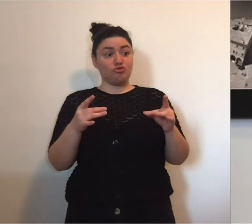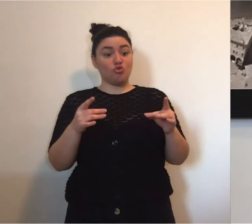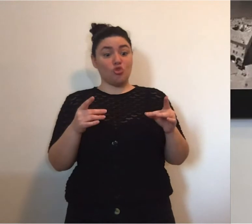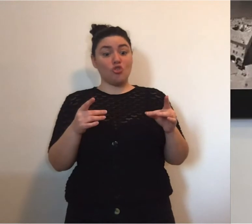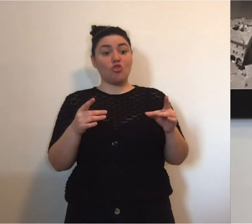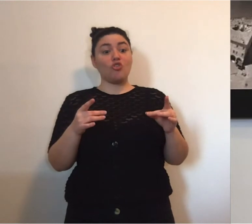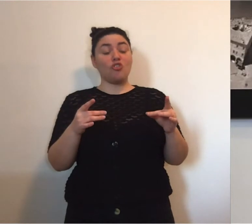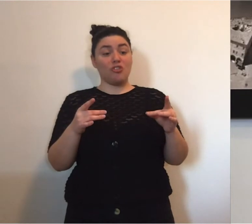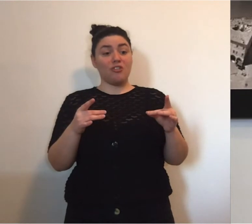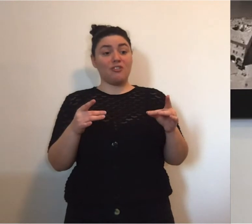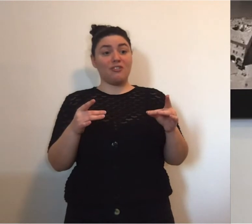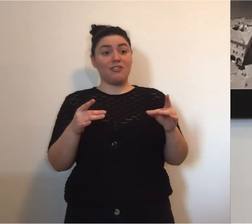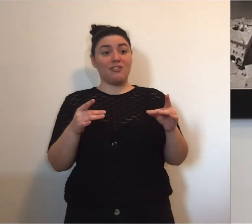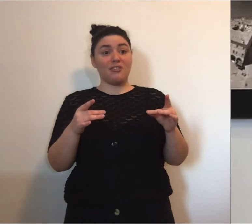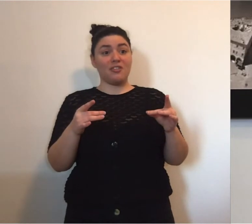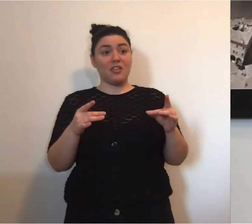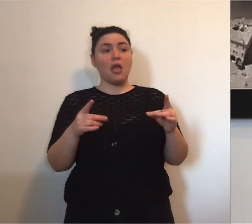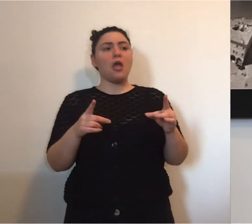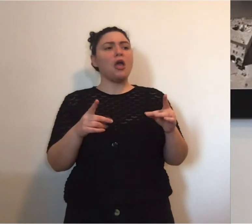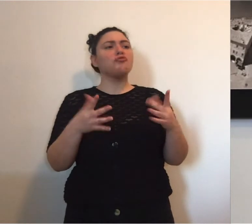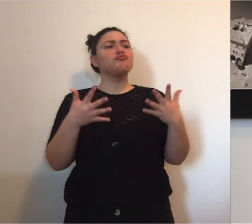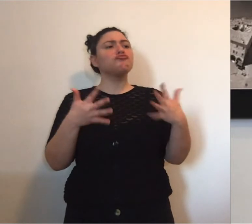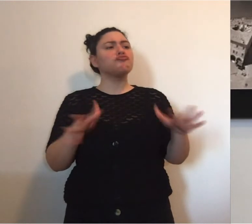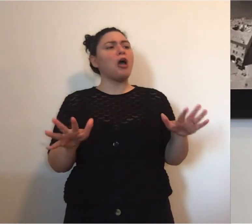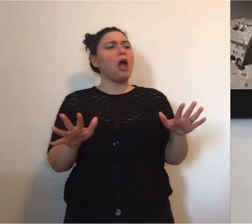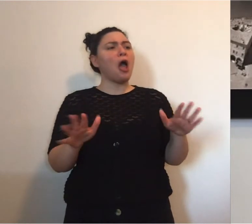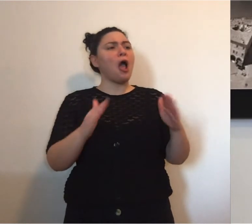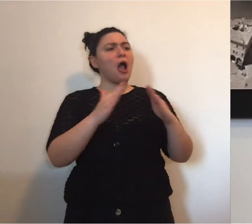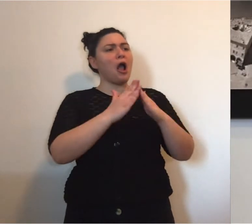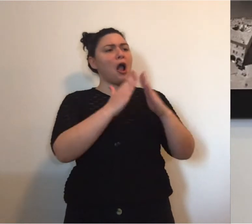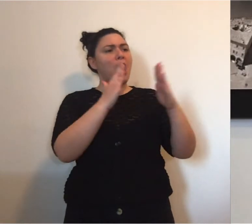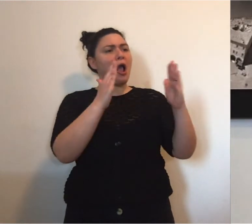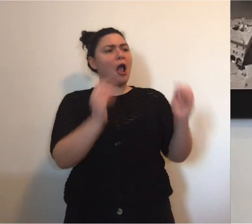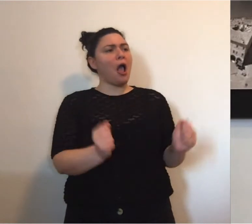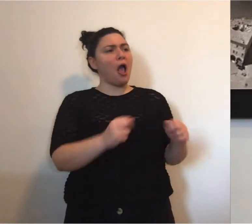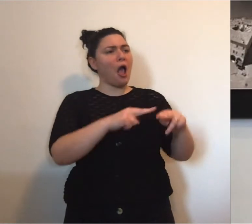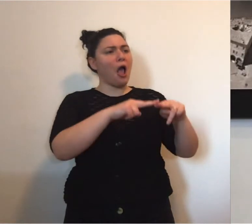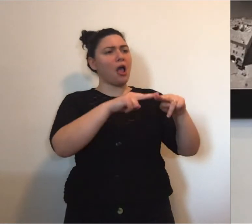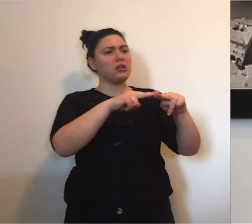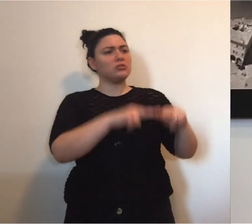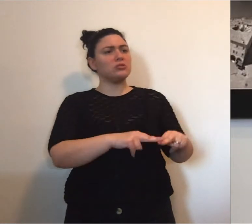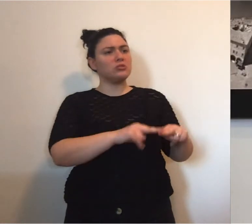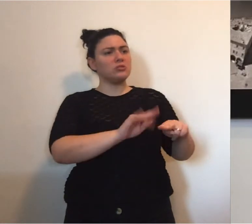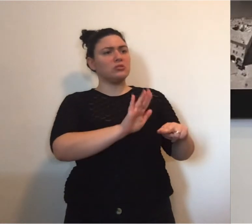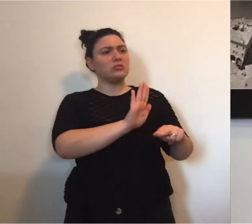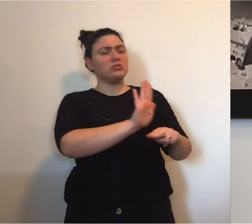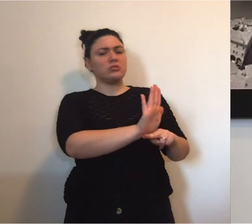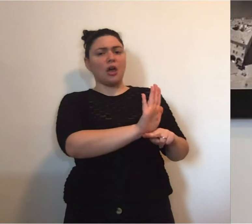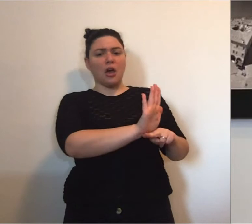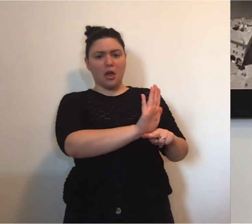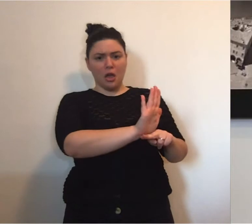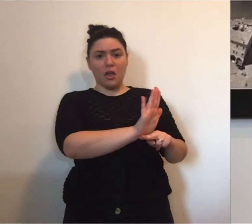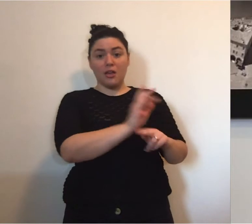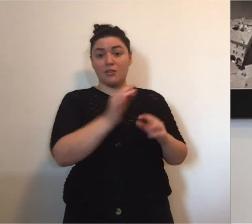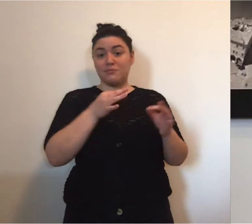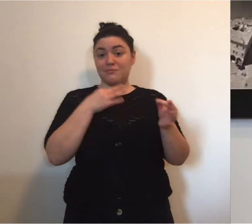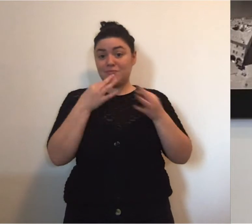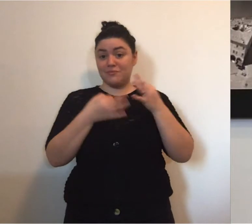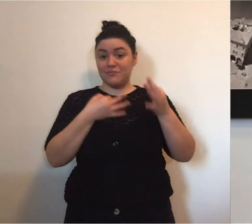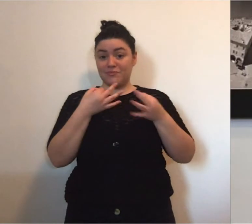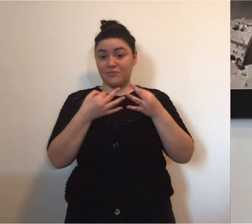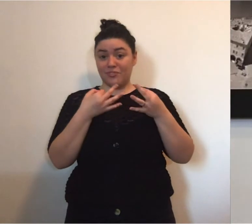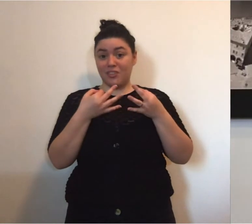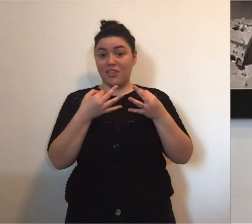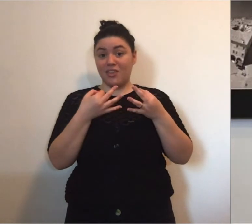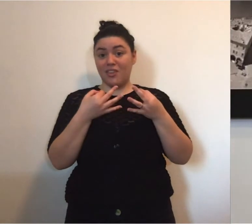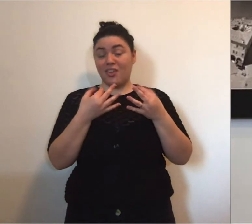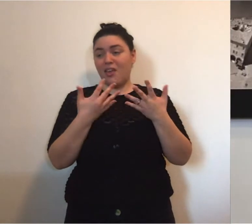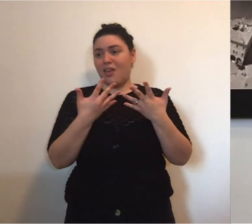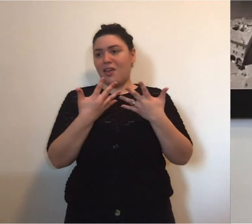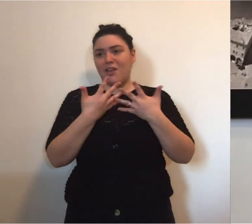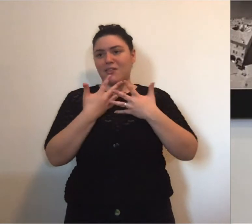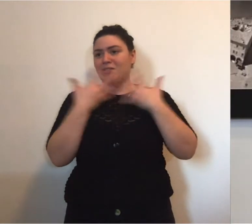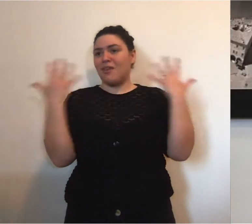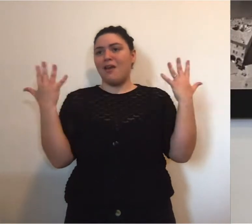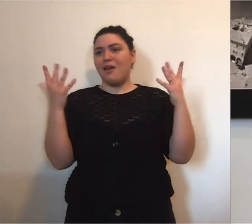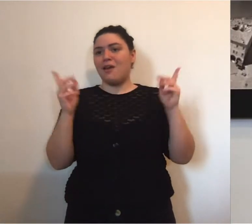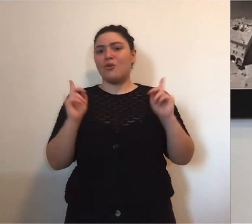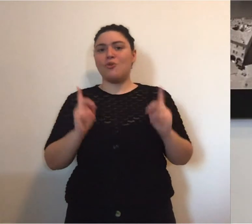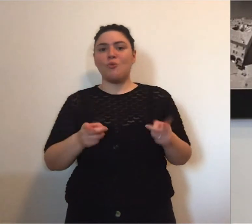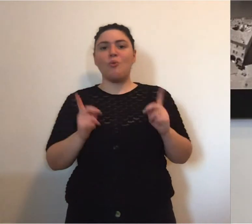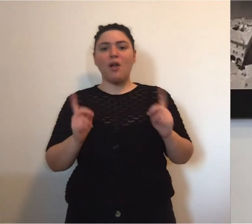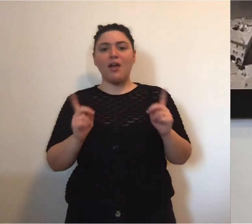riscontrati e sono a casa, quindi all'interno delle mura domestiche e quindi sono evidentemente